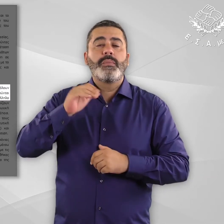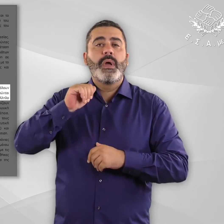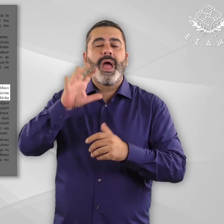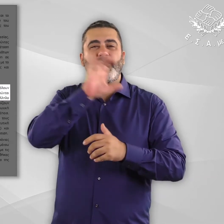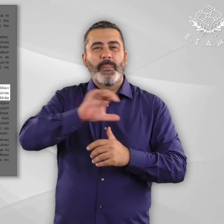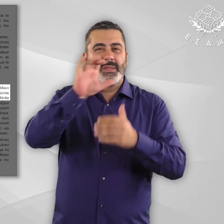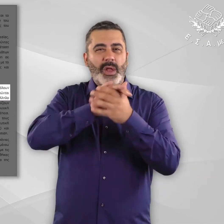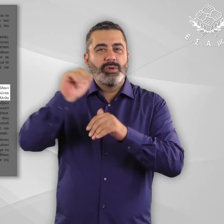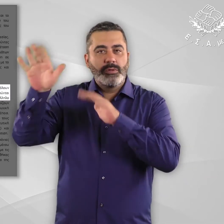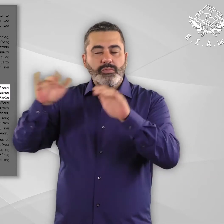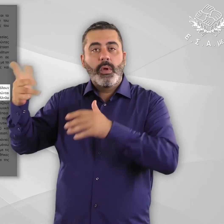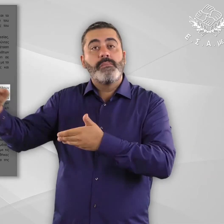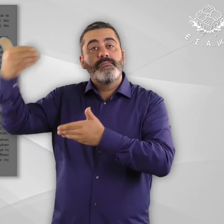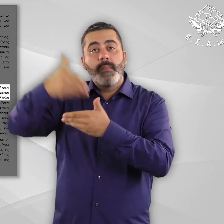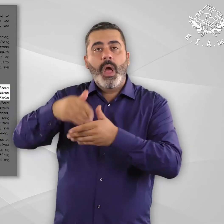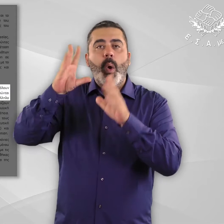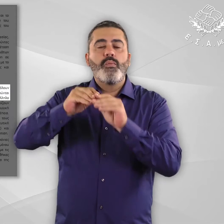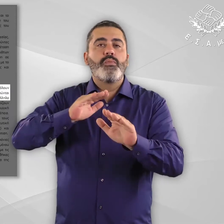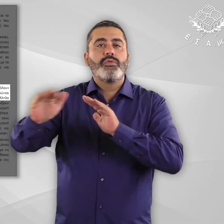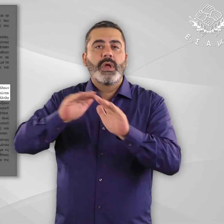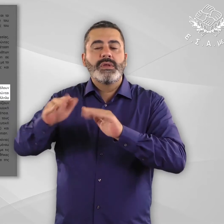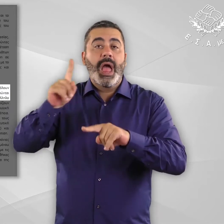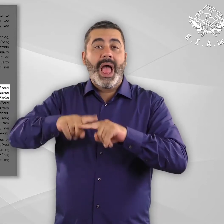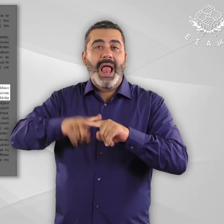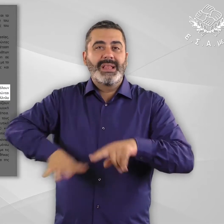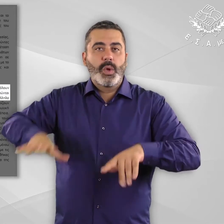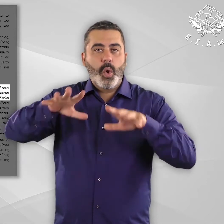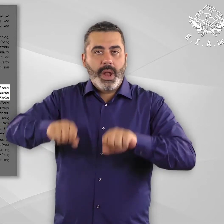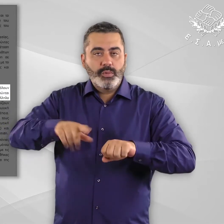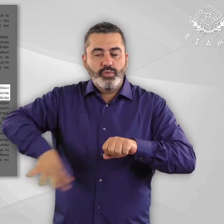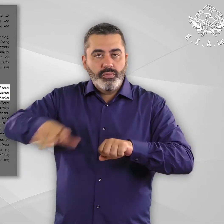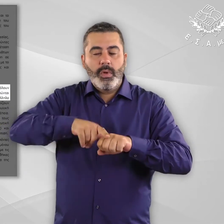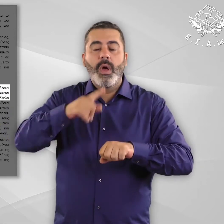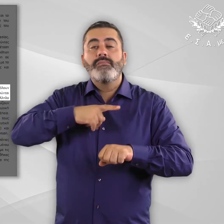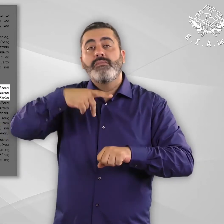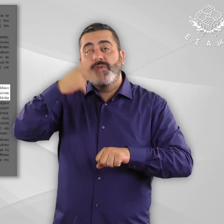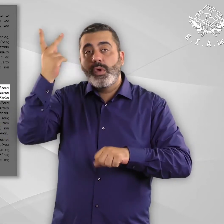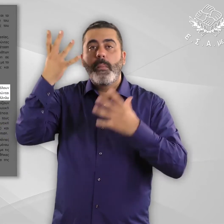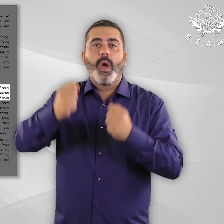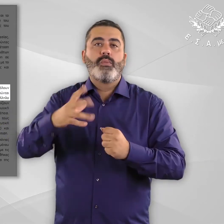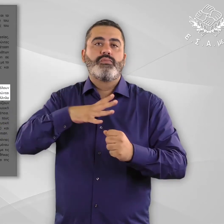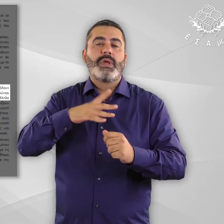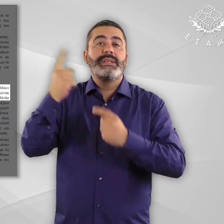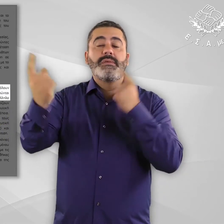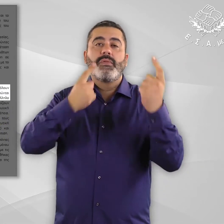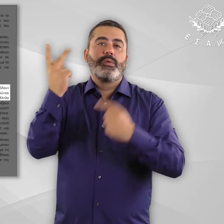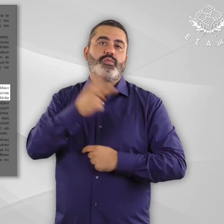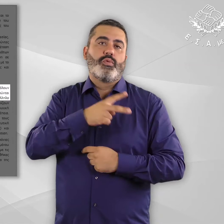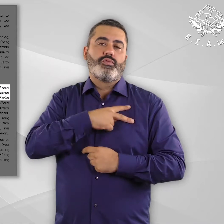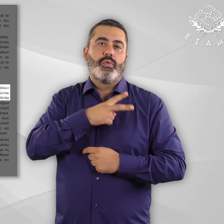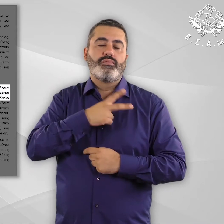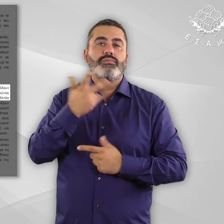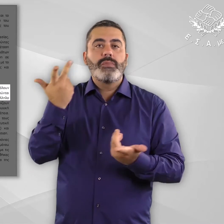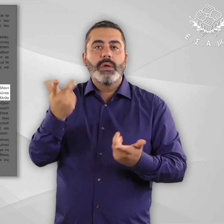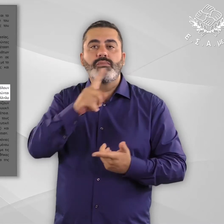ανηθαγενείς που υποβάλλουν αίτηση για διεθνή προστασία επί ελληνικού ετάφους δικαιούνται ηλικές συνθήκες υποδοχής που να εξασφαλίζουν